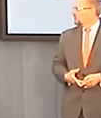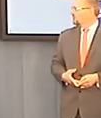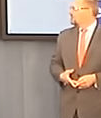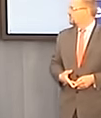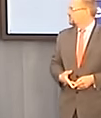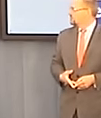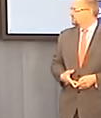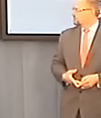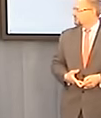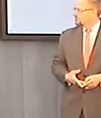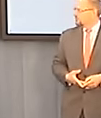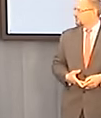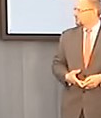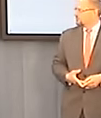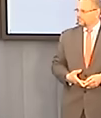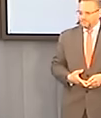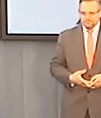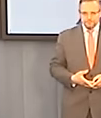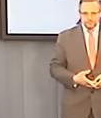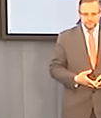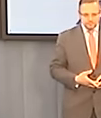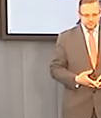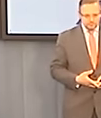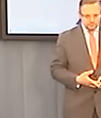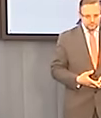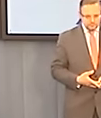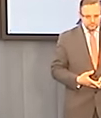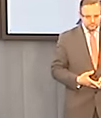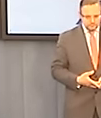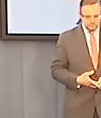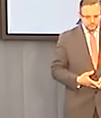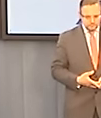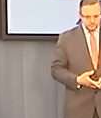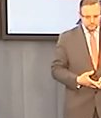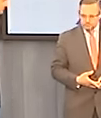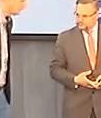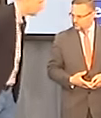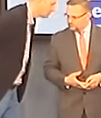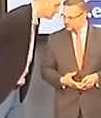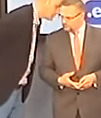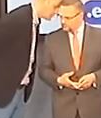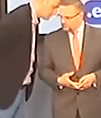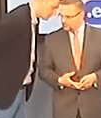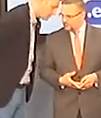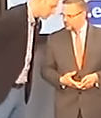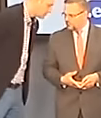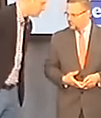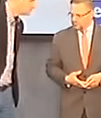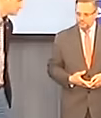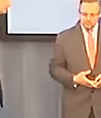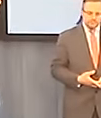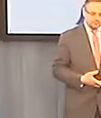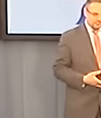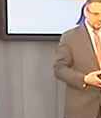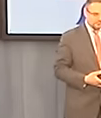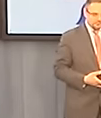Szczerze mówiąc akurat w przypadku energetyki rozproszonej trudno jest mi wskazać, kto na tym zyskuje proszę Państwa. Myślę, że słowo burdo jest tutaj absolutnie